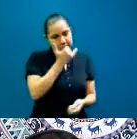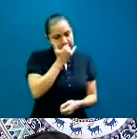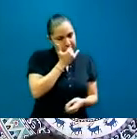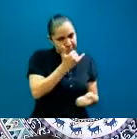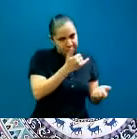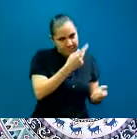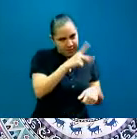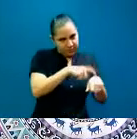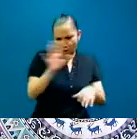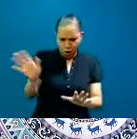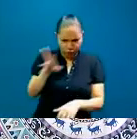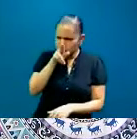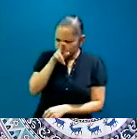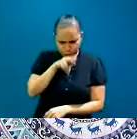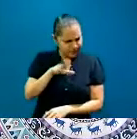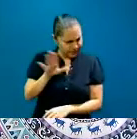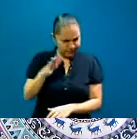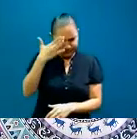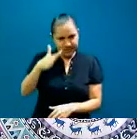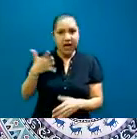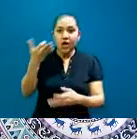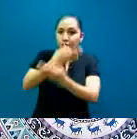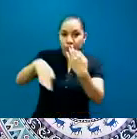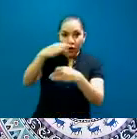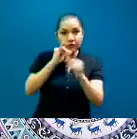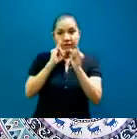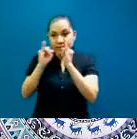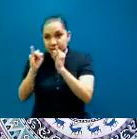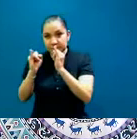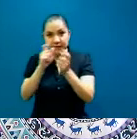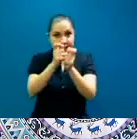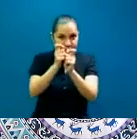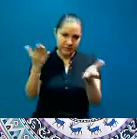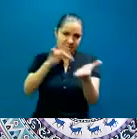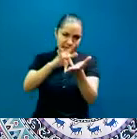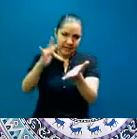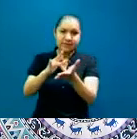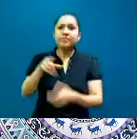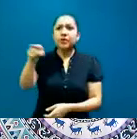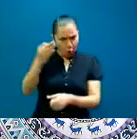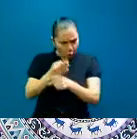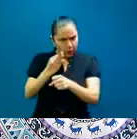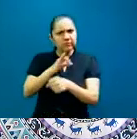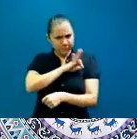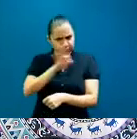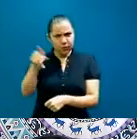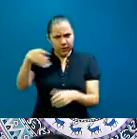visiten la convención. Todavía pueden entrar a la última presentación. Visiten nuestra página que se está estrenando.